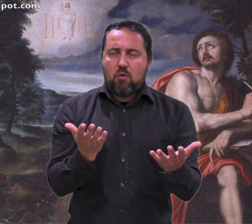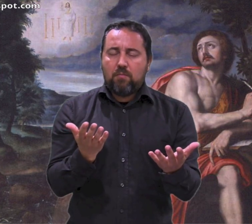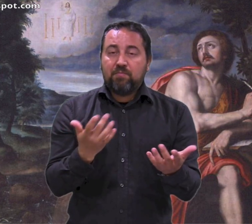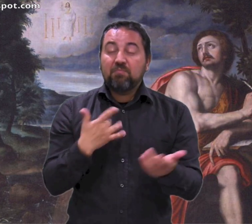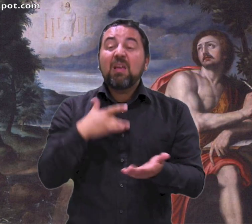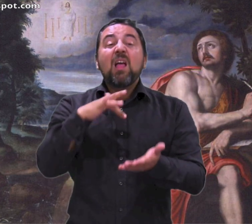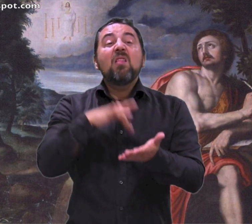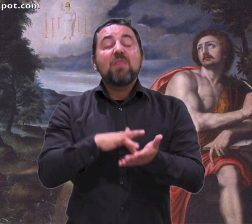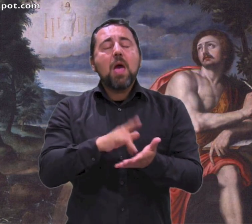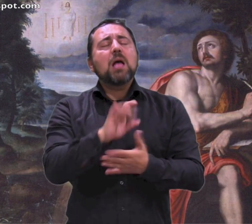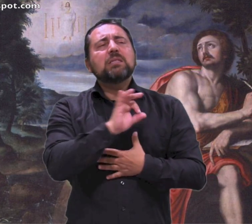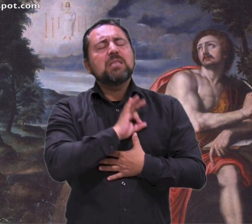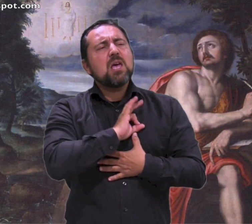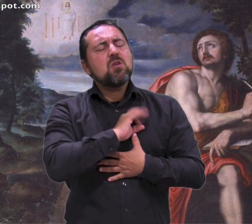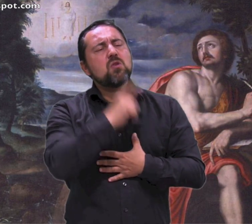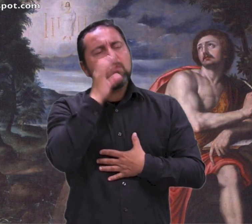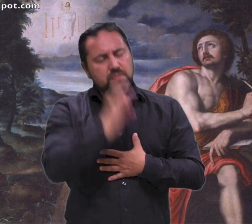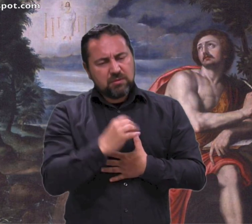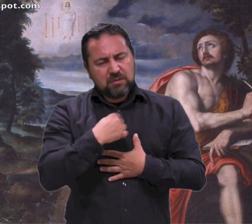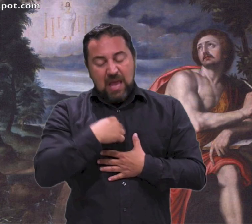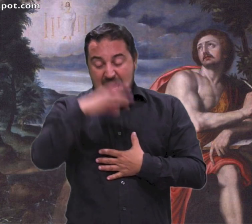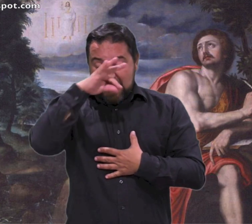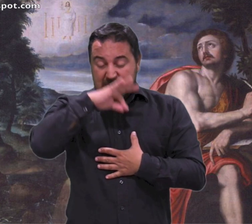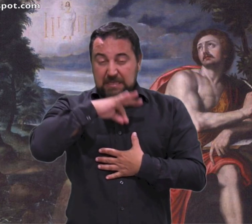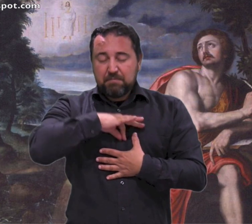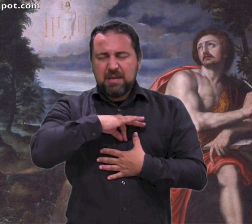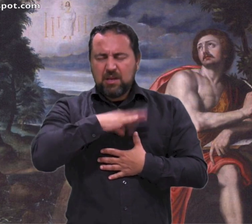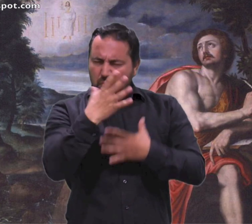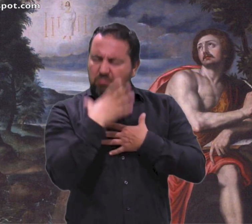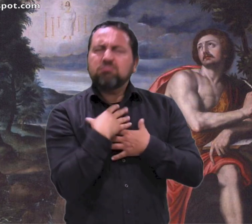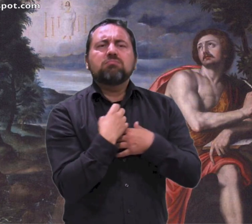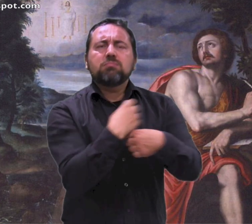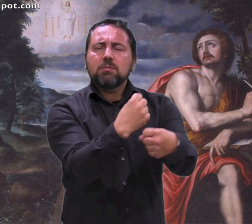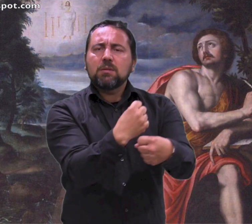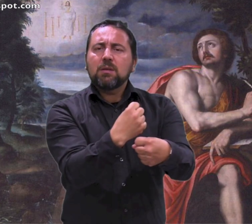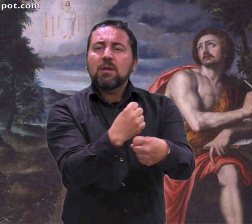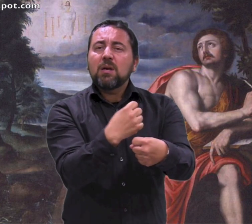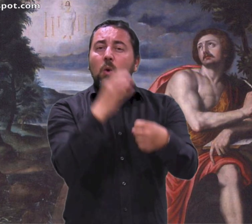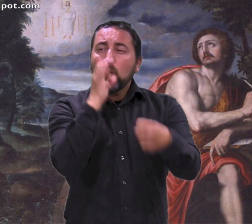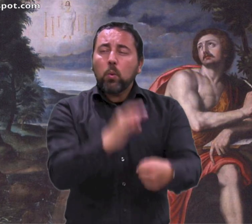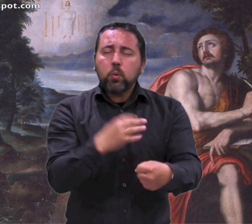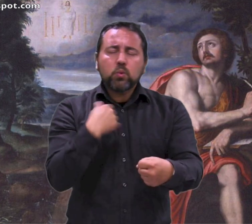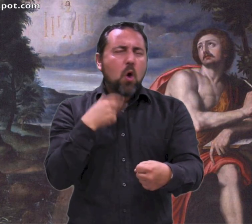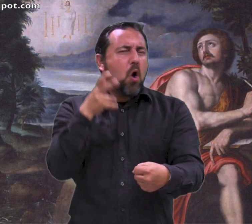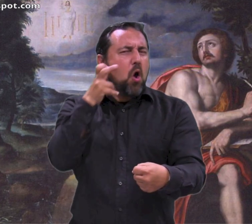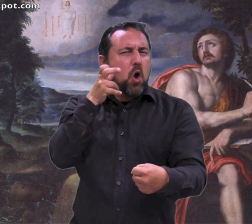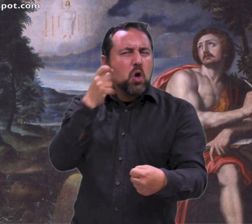Jesús. El día del Señor fue arrebatado en espíritu y escuché